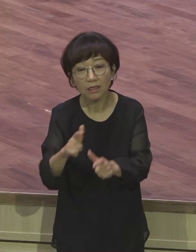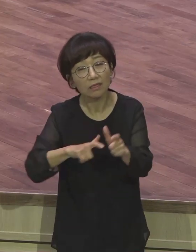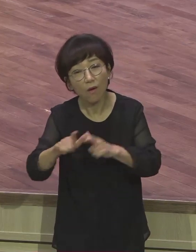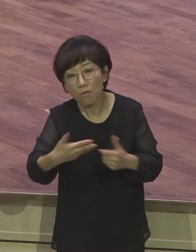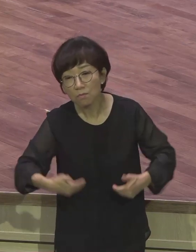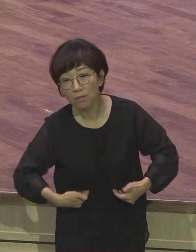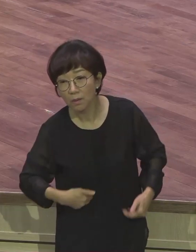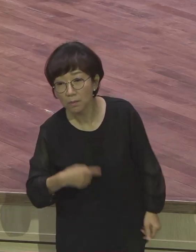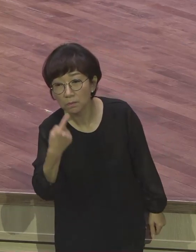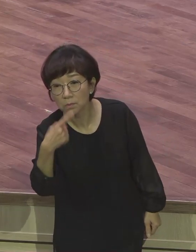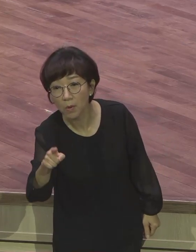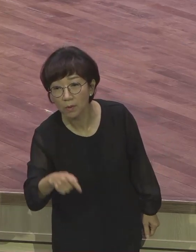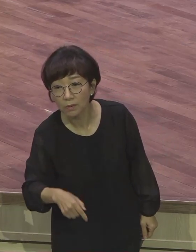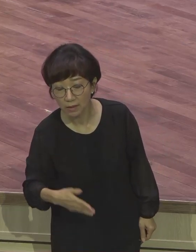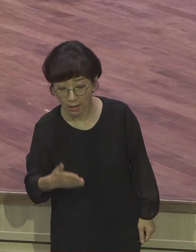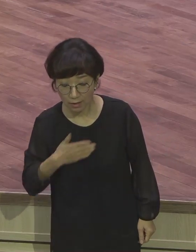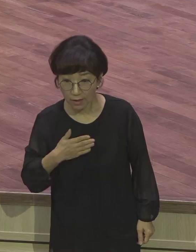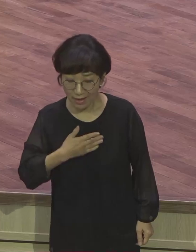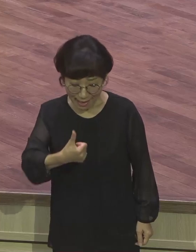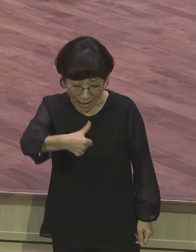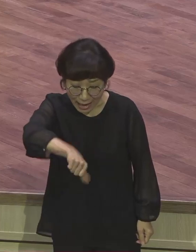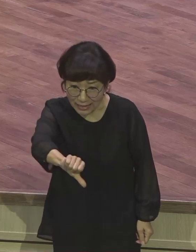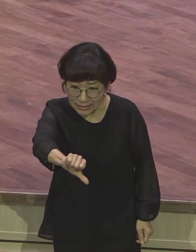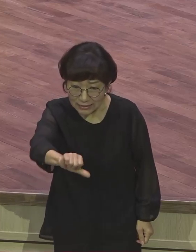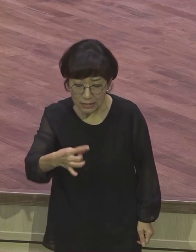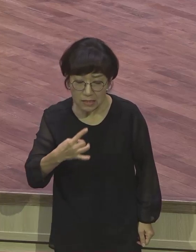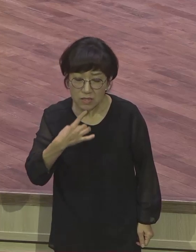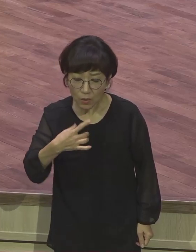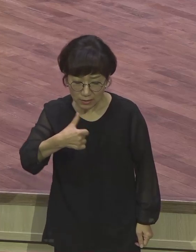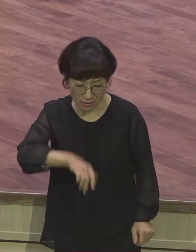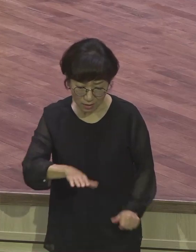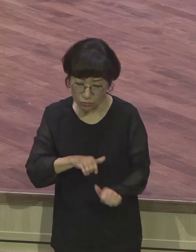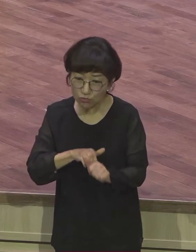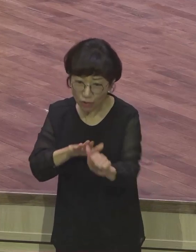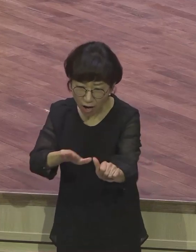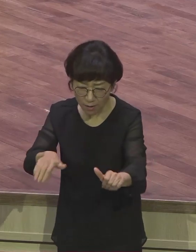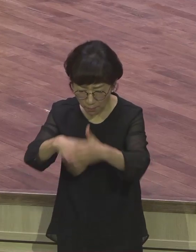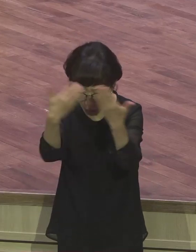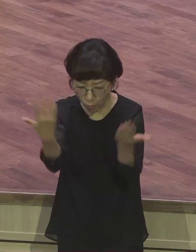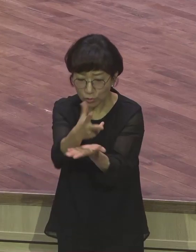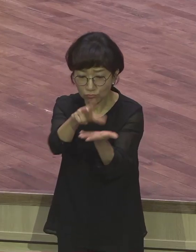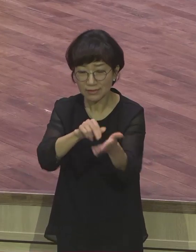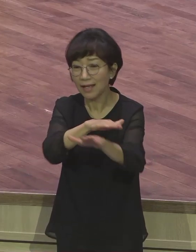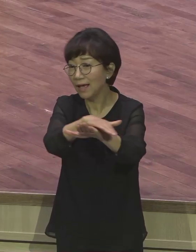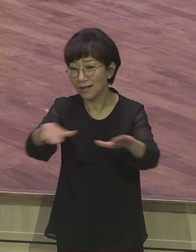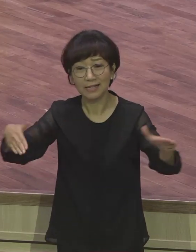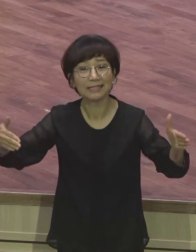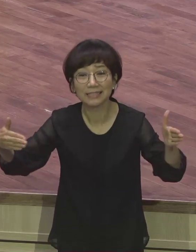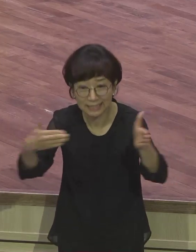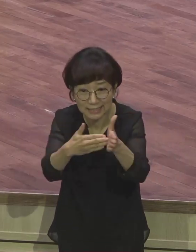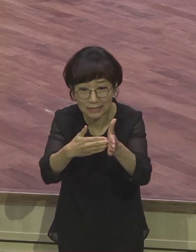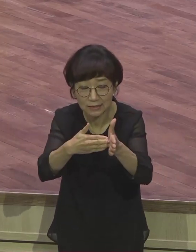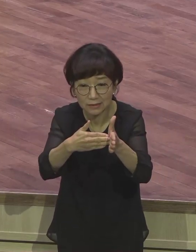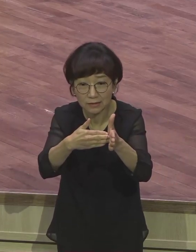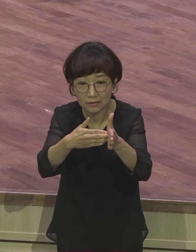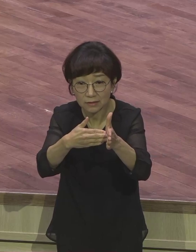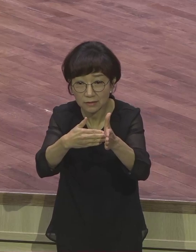독생자들 예수것을 보내서 모든 걸 다 해결했는데 더 뭘 못 죽였냐 독생자들 좋는데 내가 뭘 다